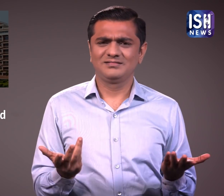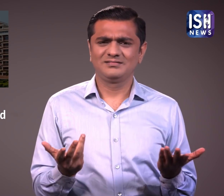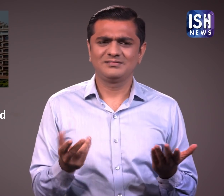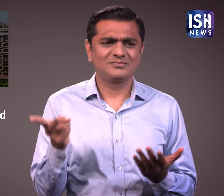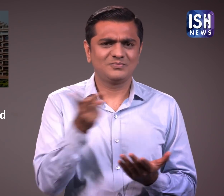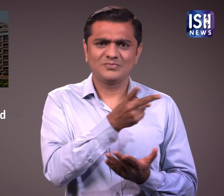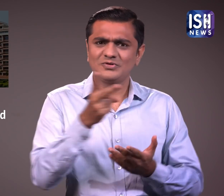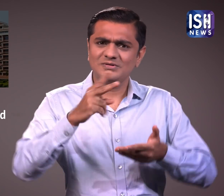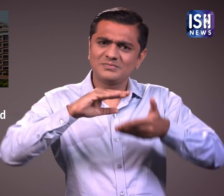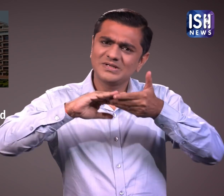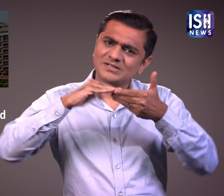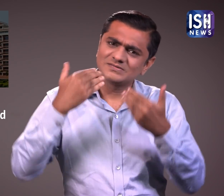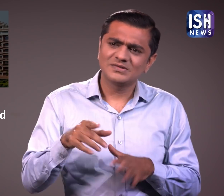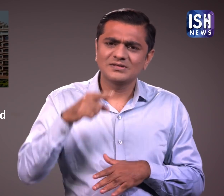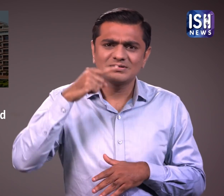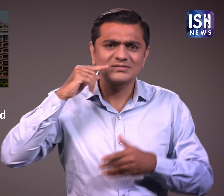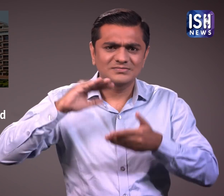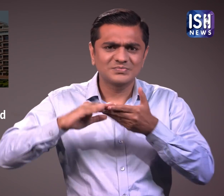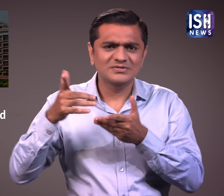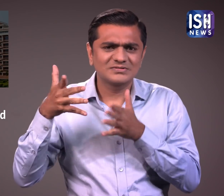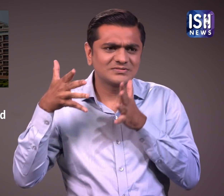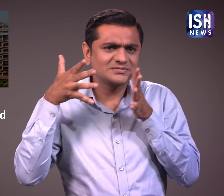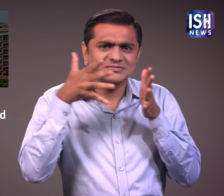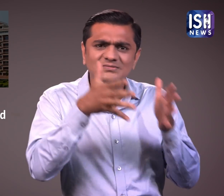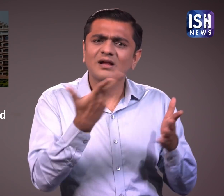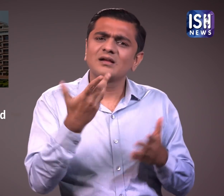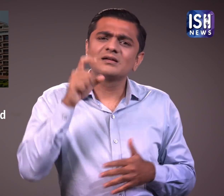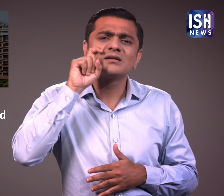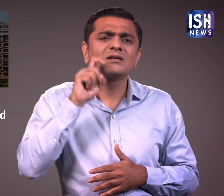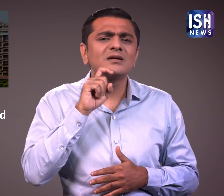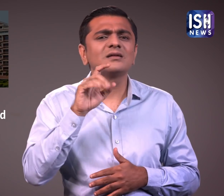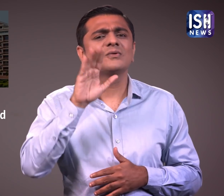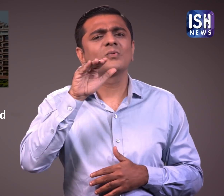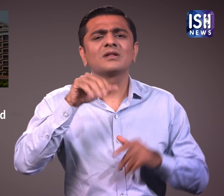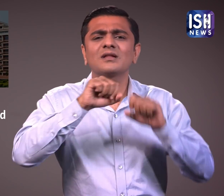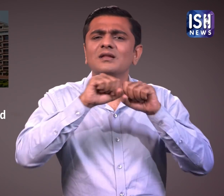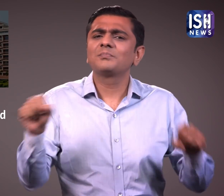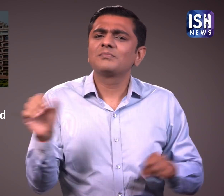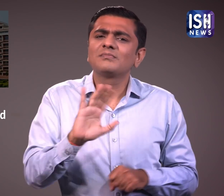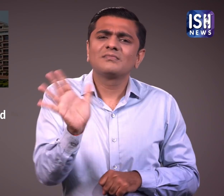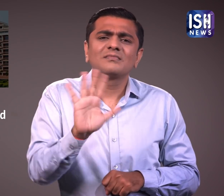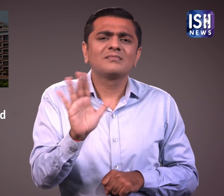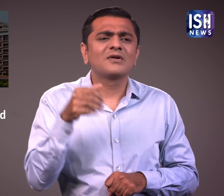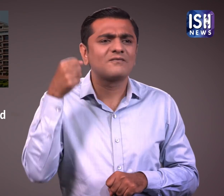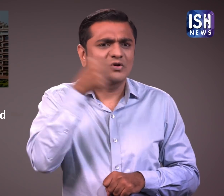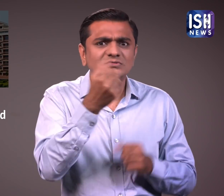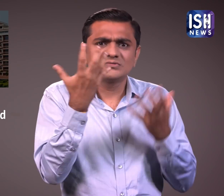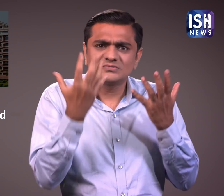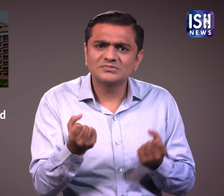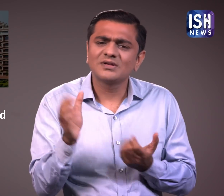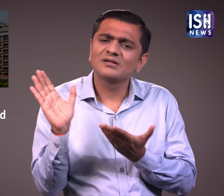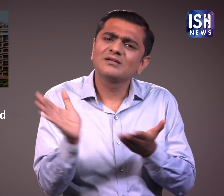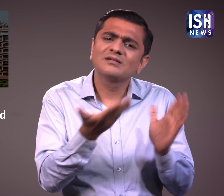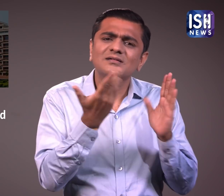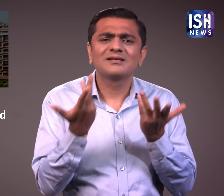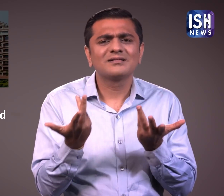यौन संबंद या कोई भी यौन क्रिया यहां तक कि किसी पुरुष द्वारा अपनी पती के साथ बलपूर्वक किया जाना बलातकार नहीं है